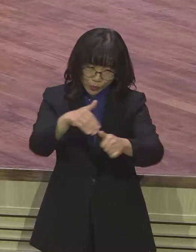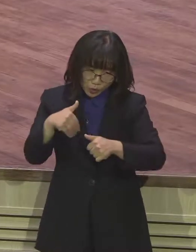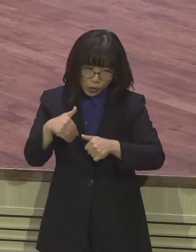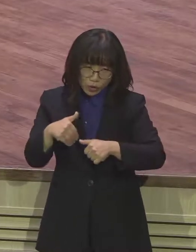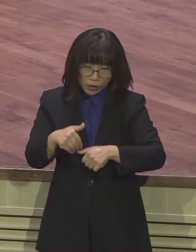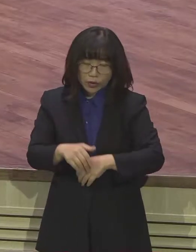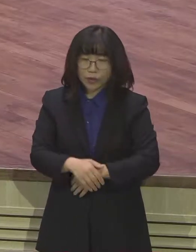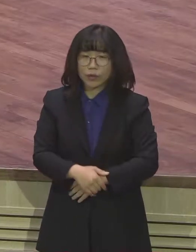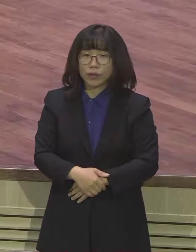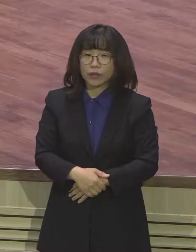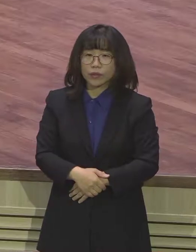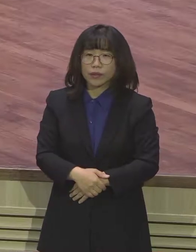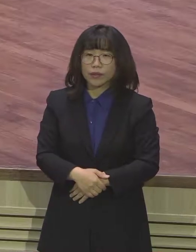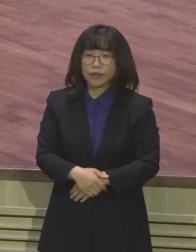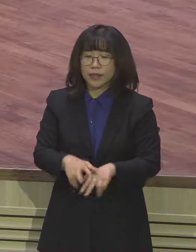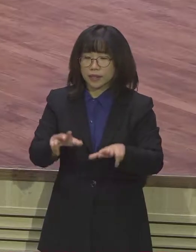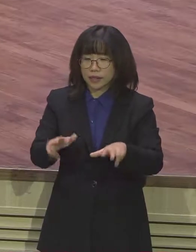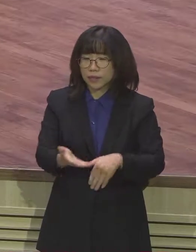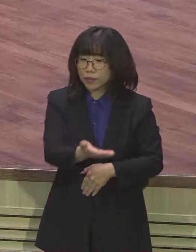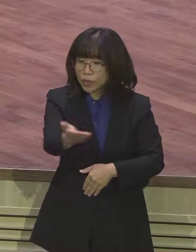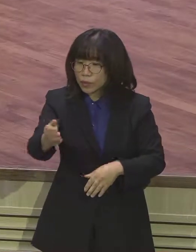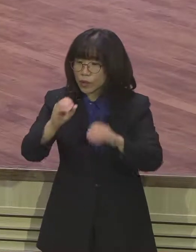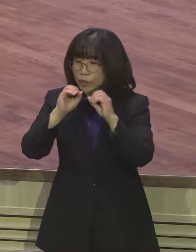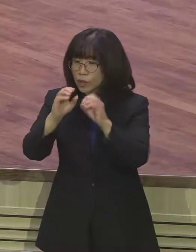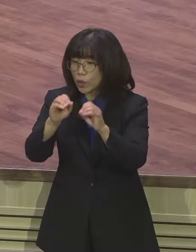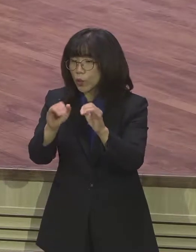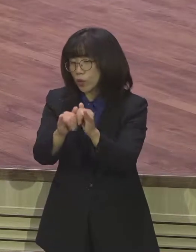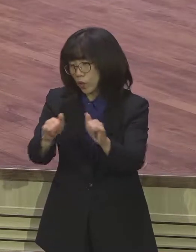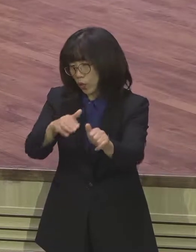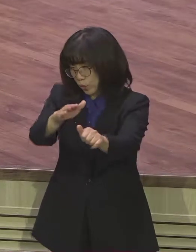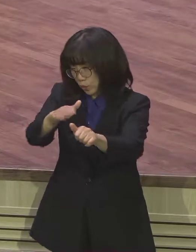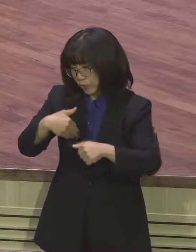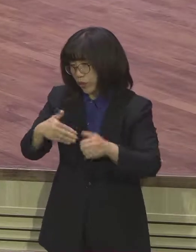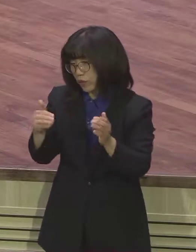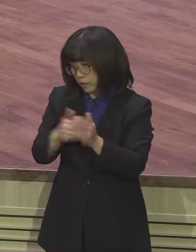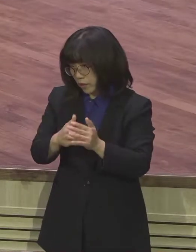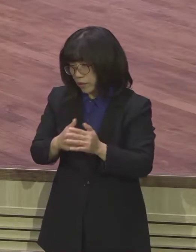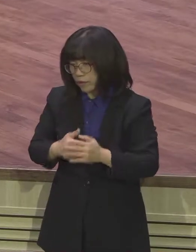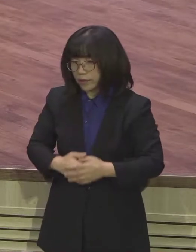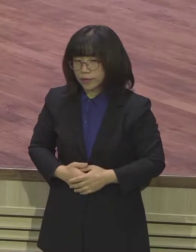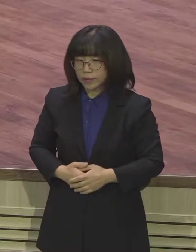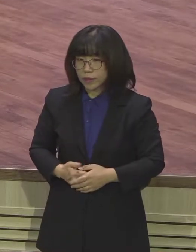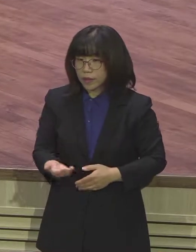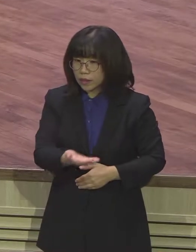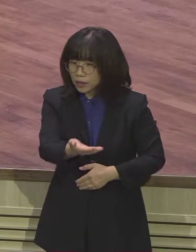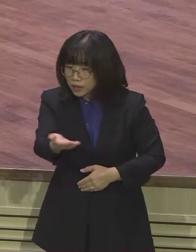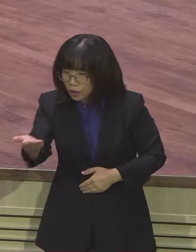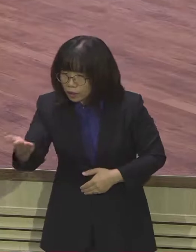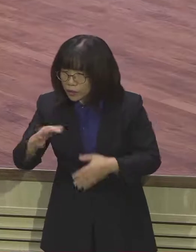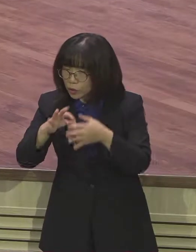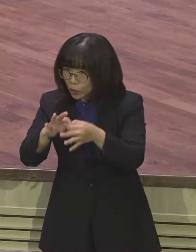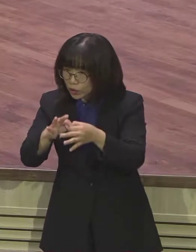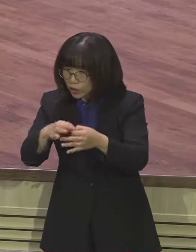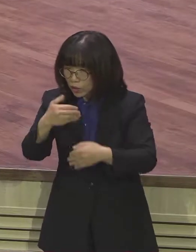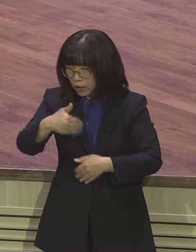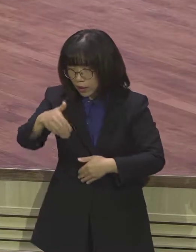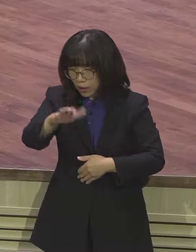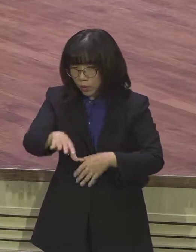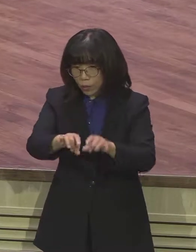주시고 이 시대 우리를 전도자로 불러주신 것입니다 여러분들을 통해서 하나님이 가는 곳마다 무너진 성전에